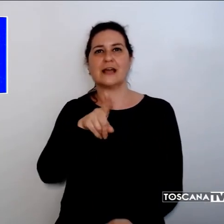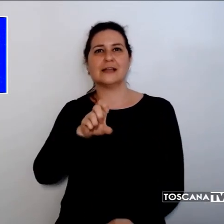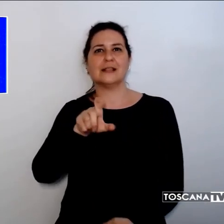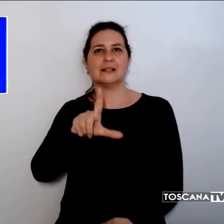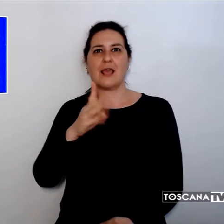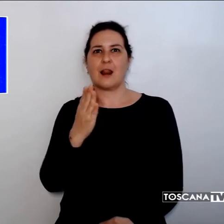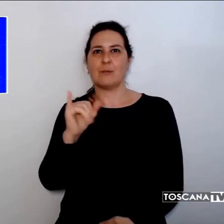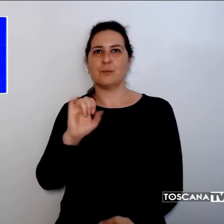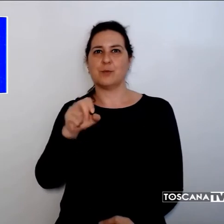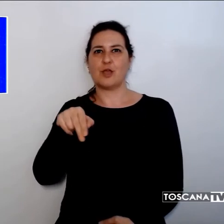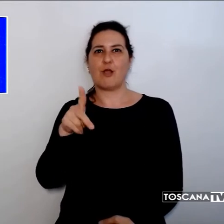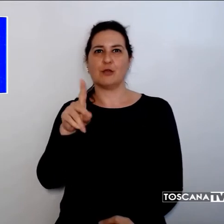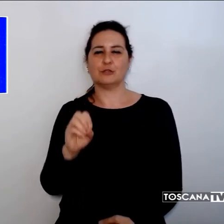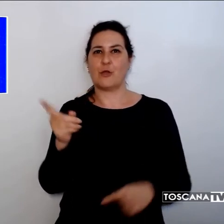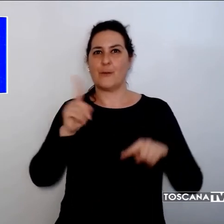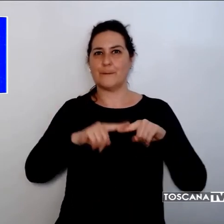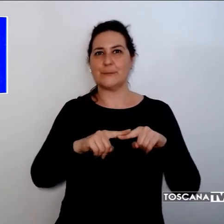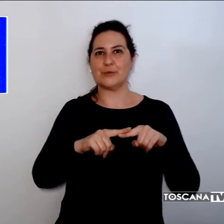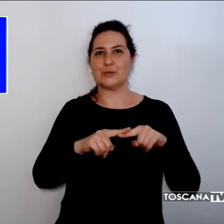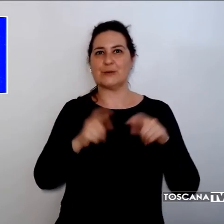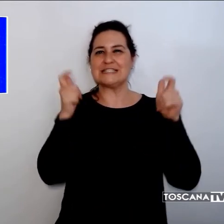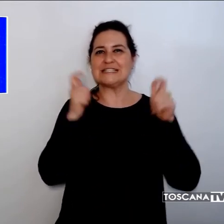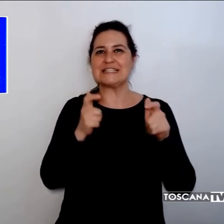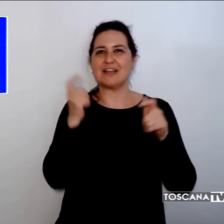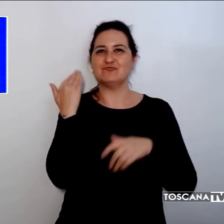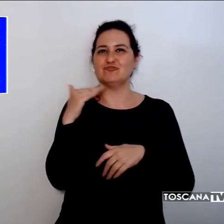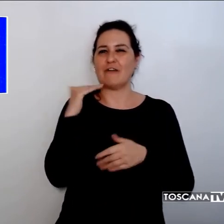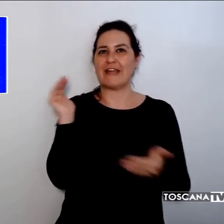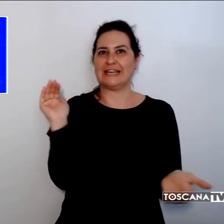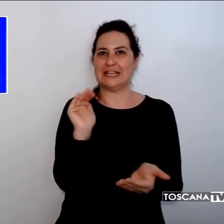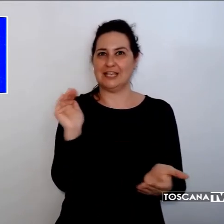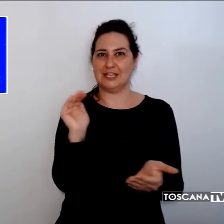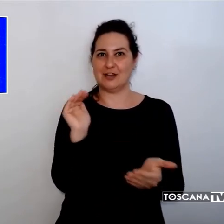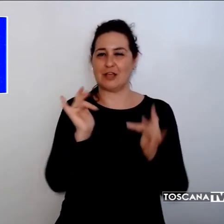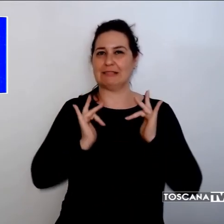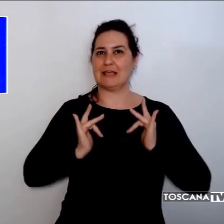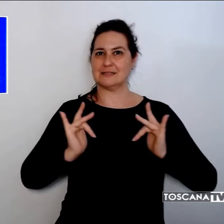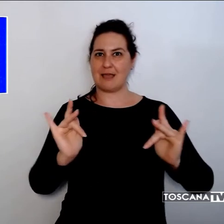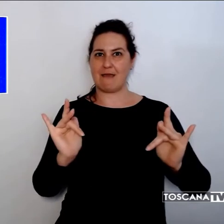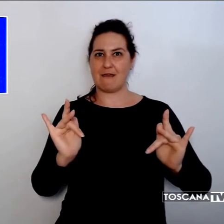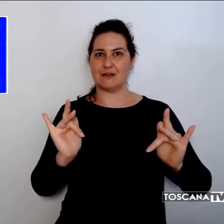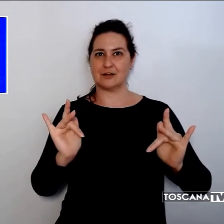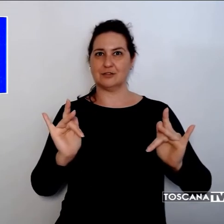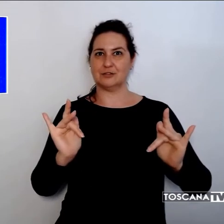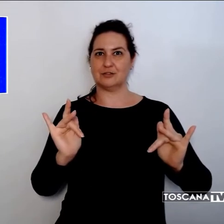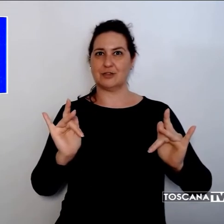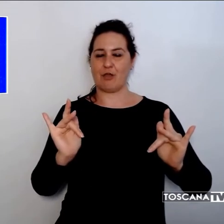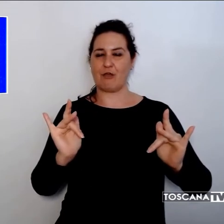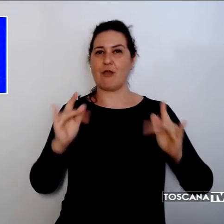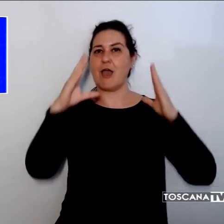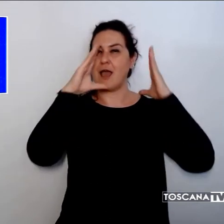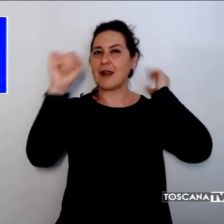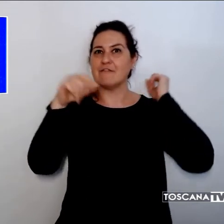il San Giovannino nel deserto che Raffaello eseguì a Roma intorno al 1518